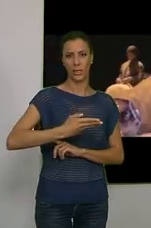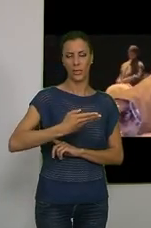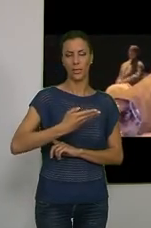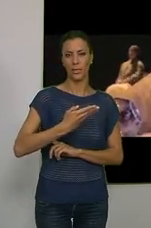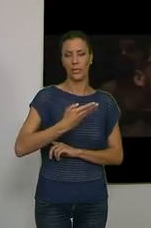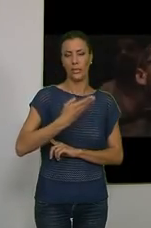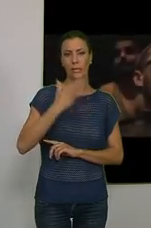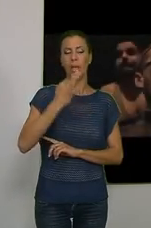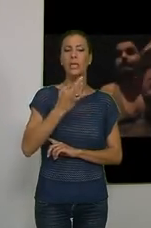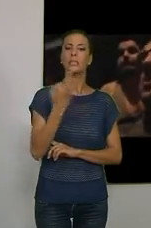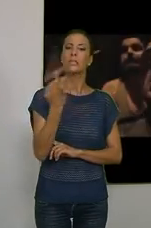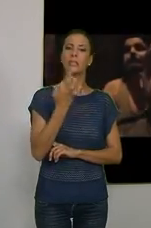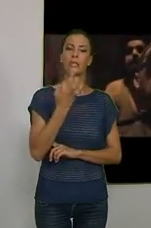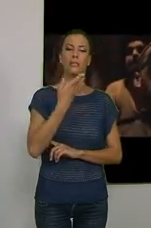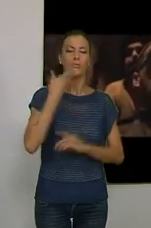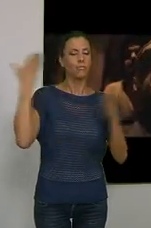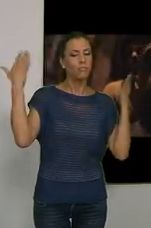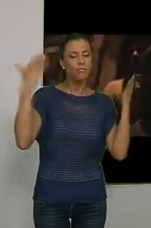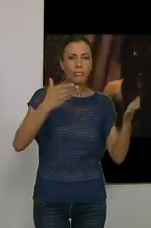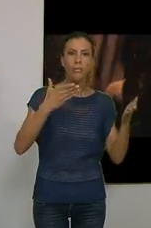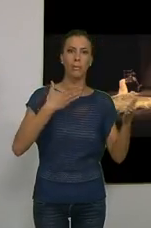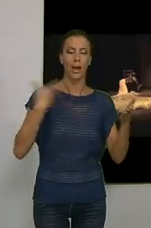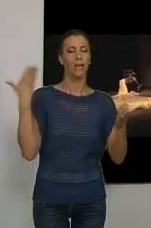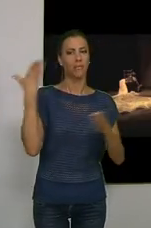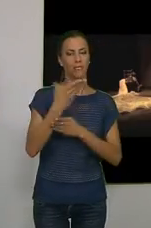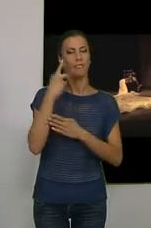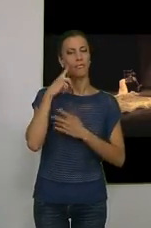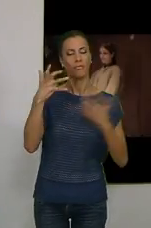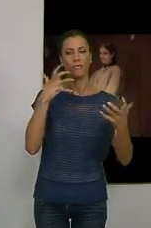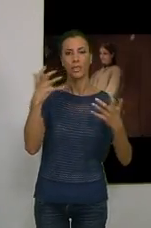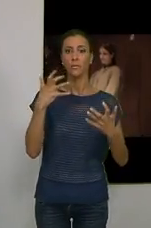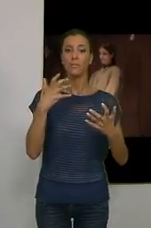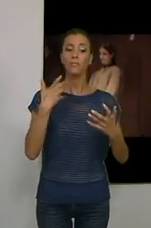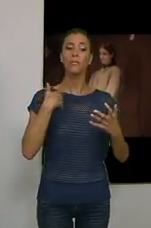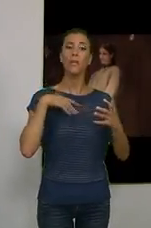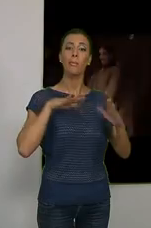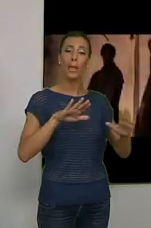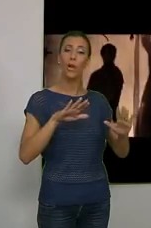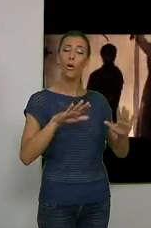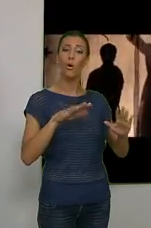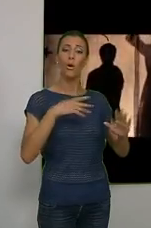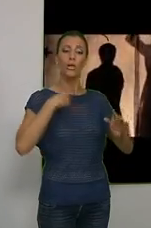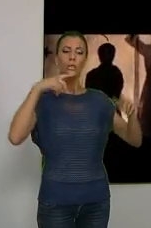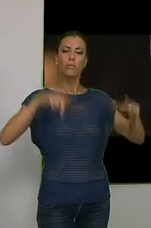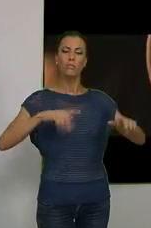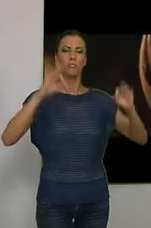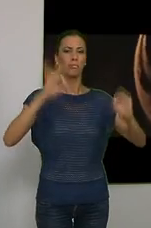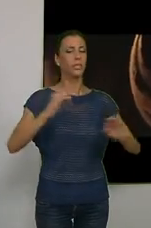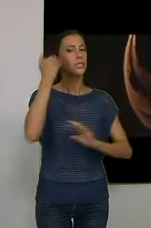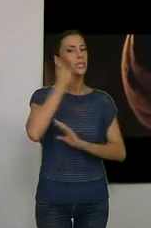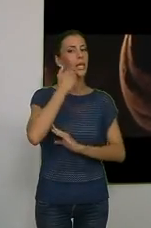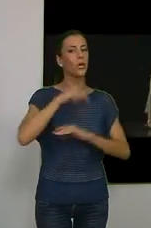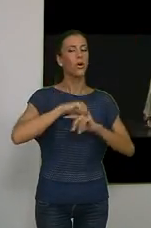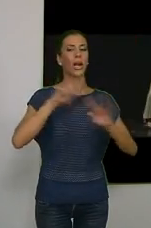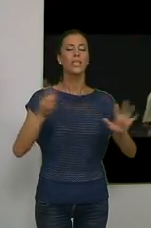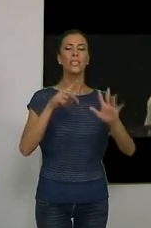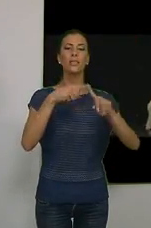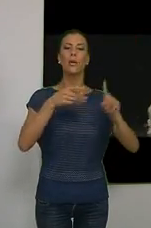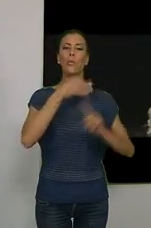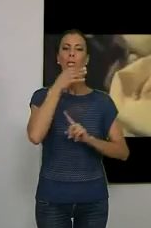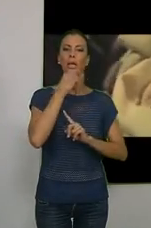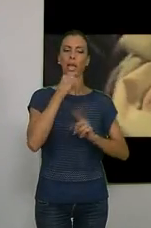Paco Macía. La puesta en escena será el sábado a las 7 y media de la tarde con entrada única de 8 euros.